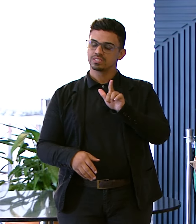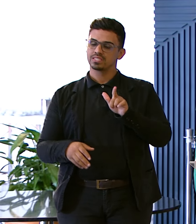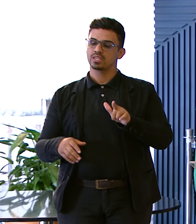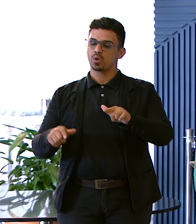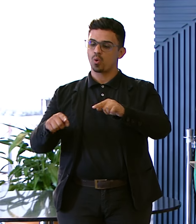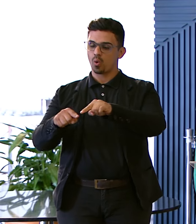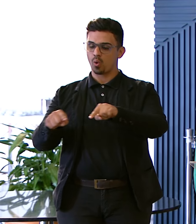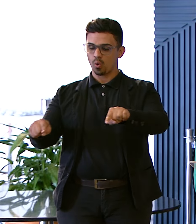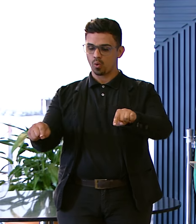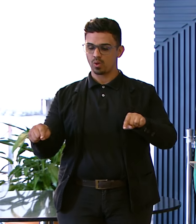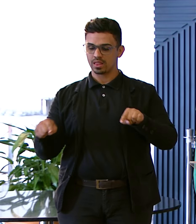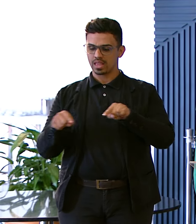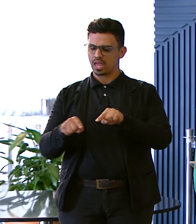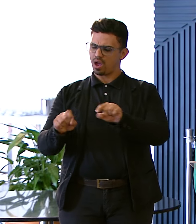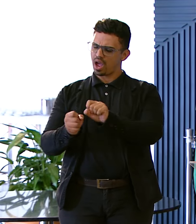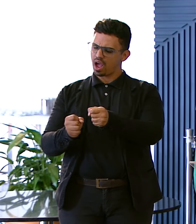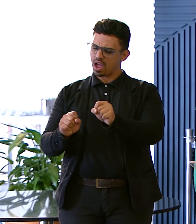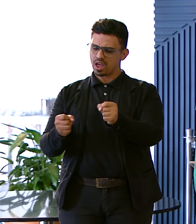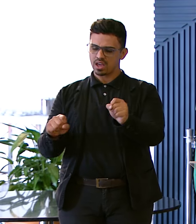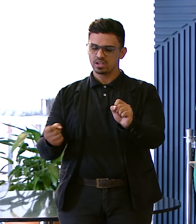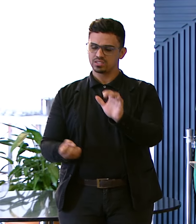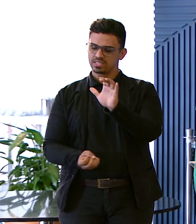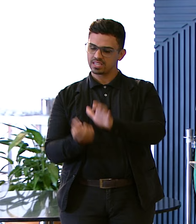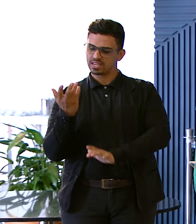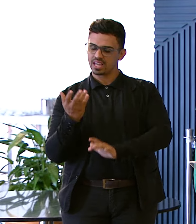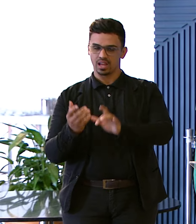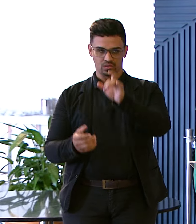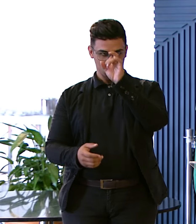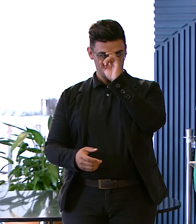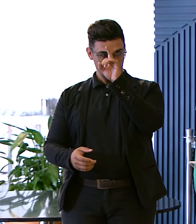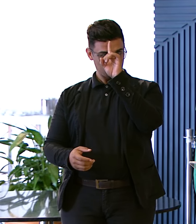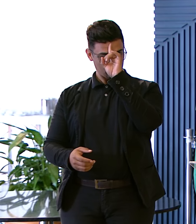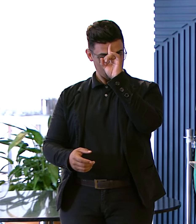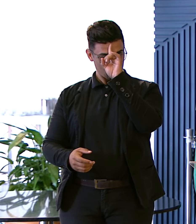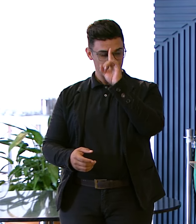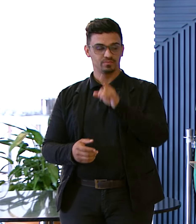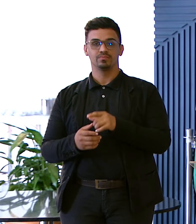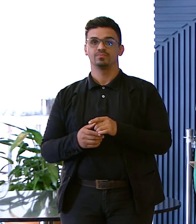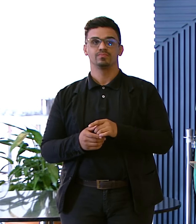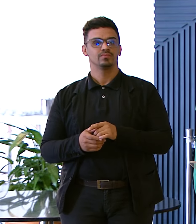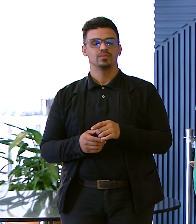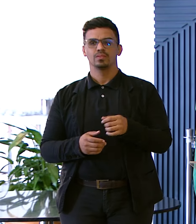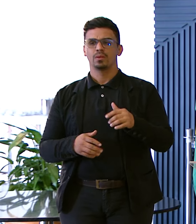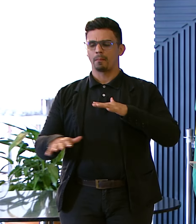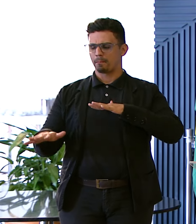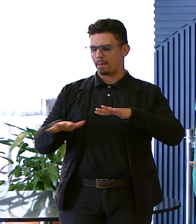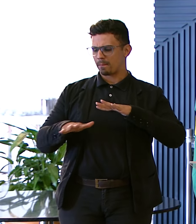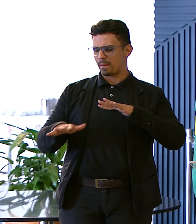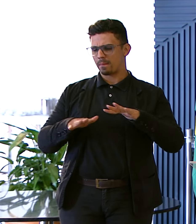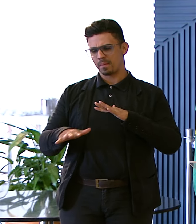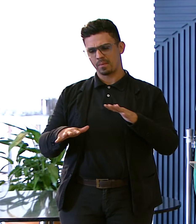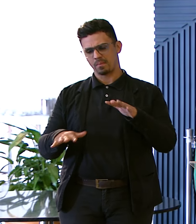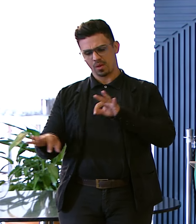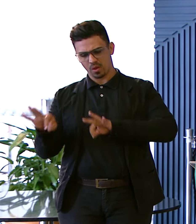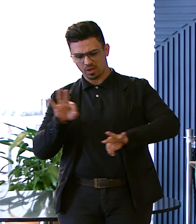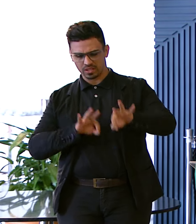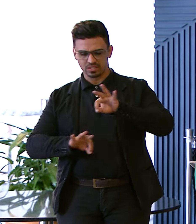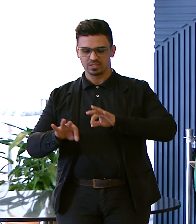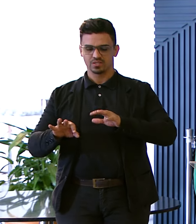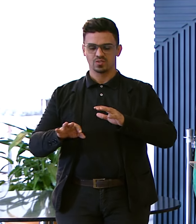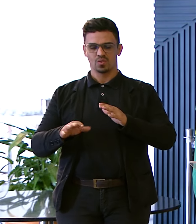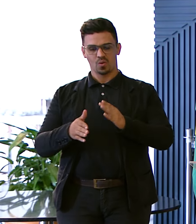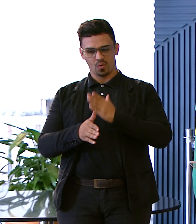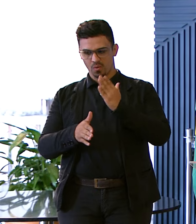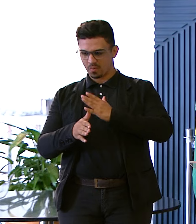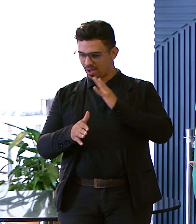Grande Onde seria construído O hospital Isso movimentou O bairro inteiro Todo mundo